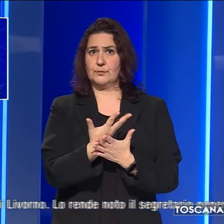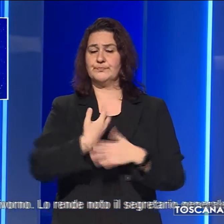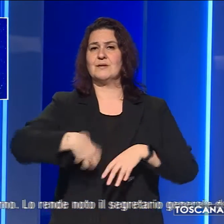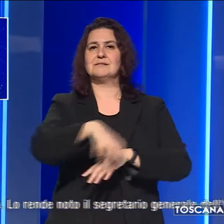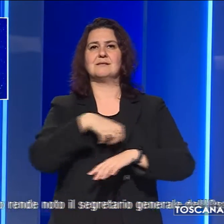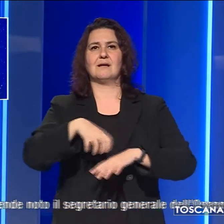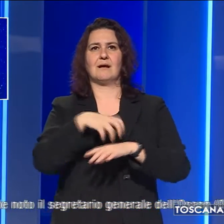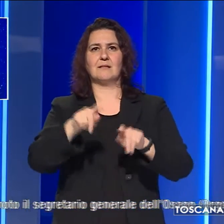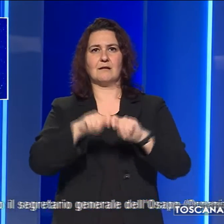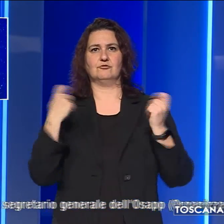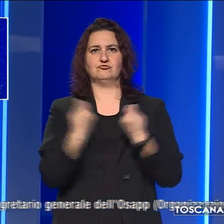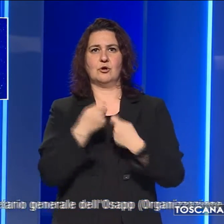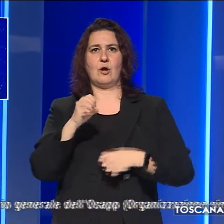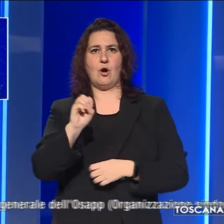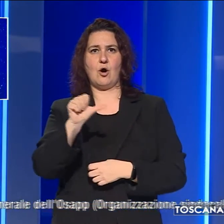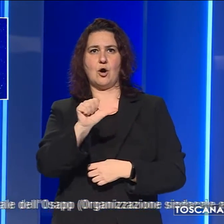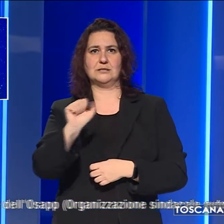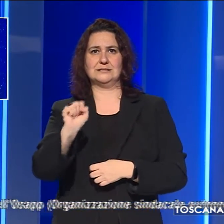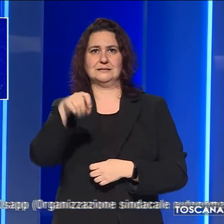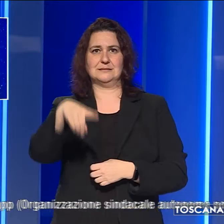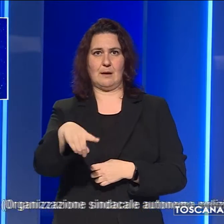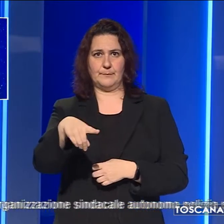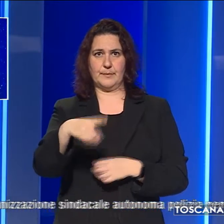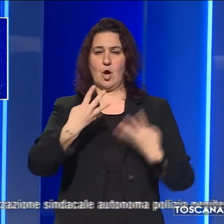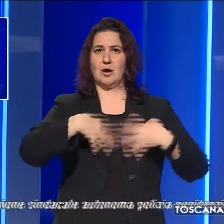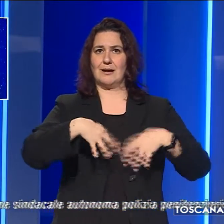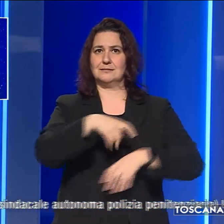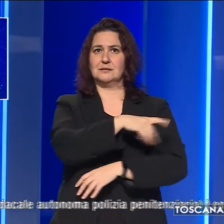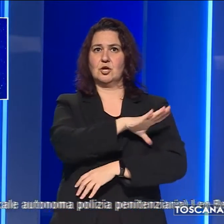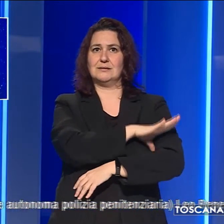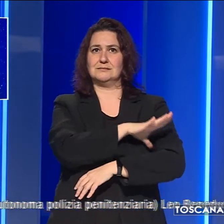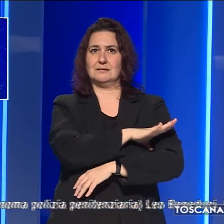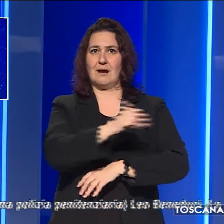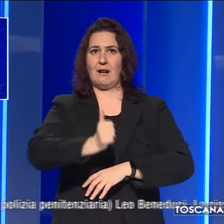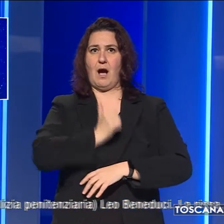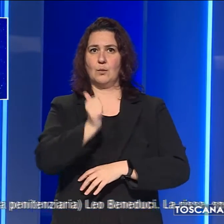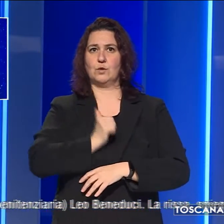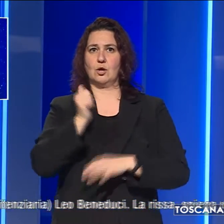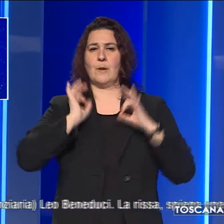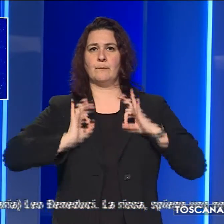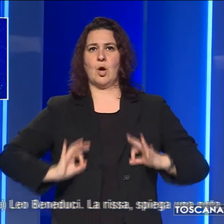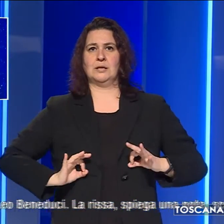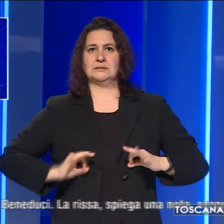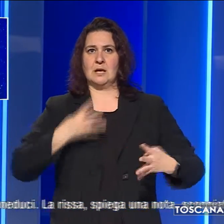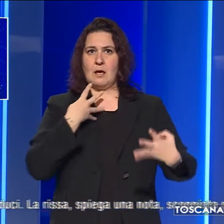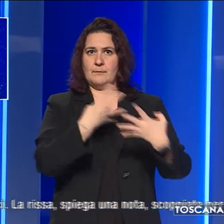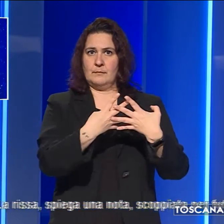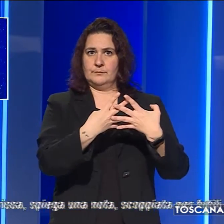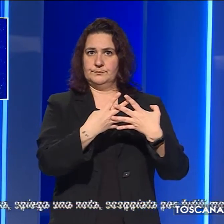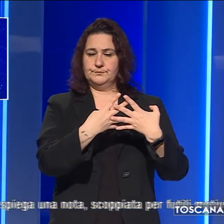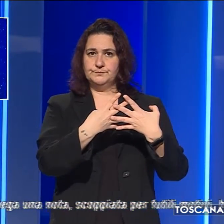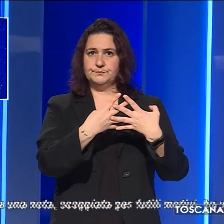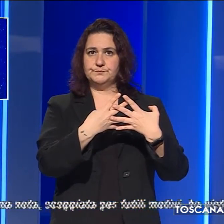generale dell'OSAP, Organizzazione Sindacale Autonoma Polizia Penitenziaria,